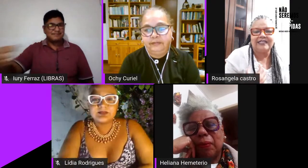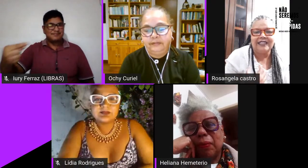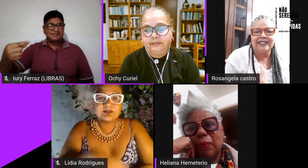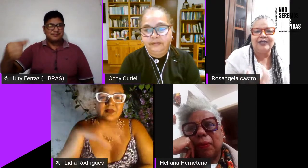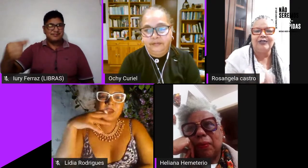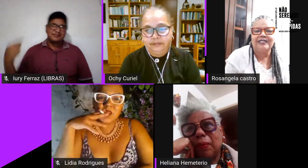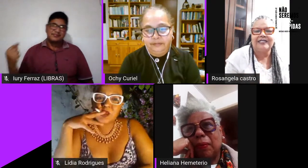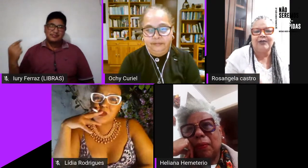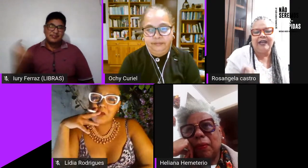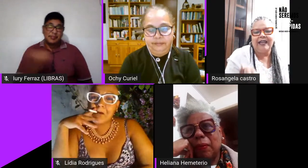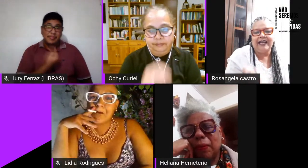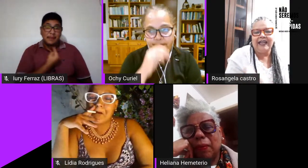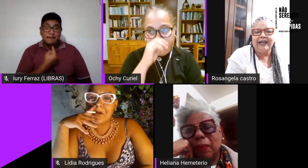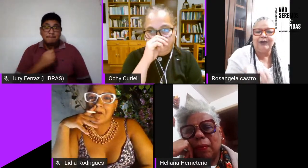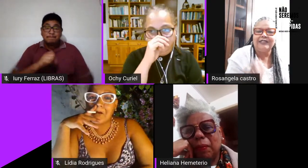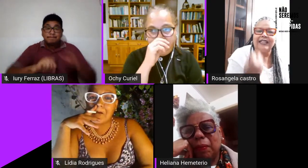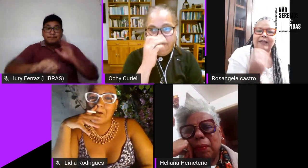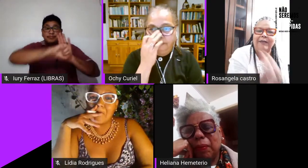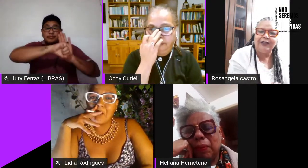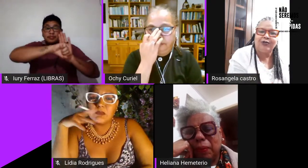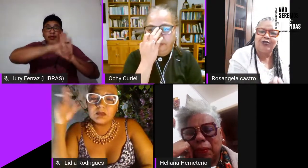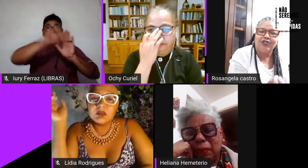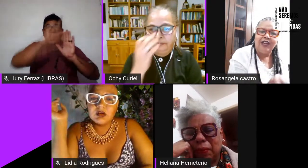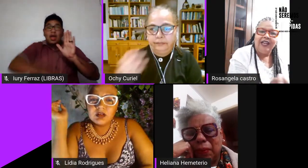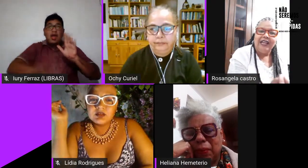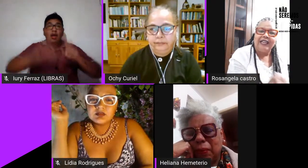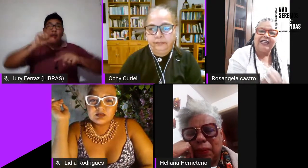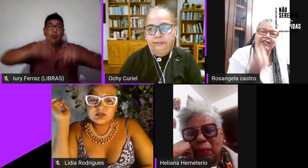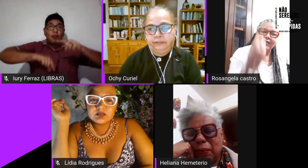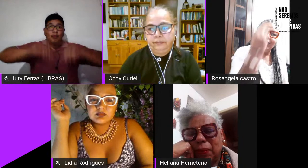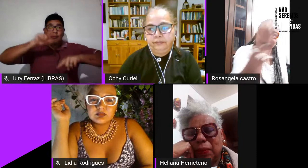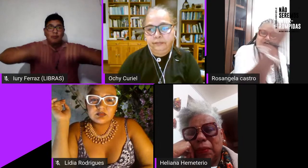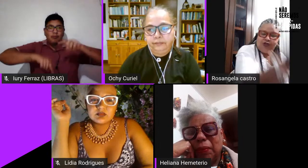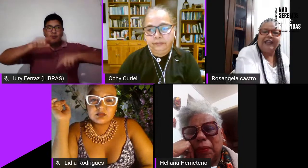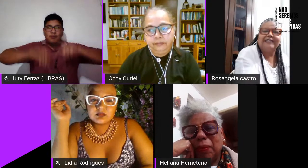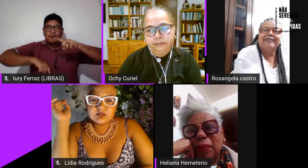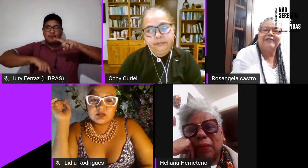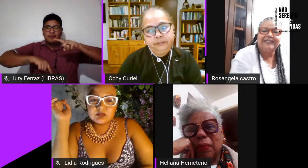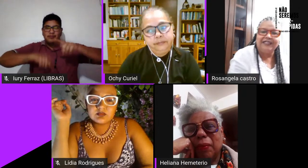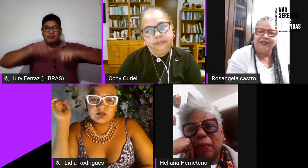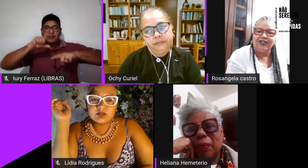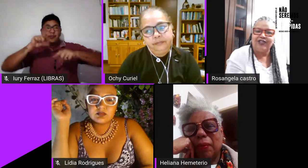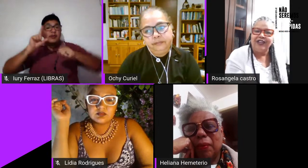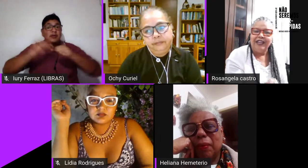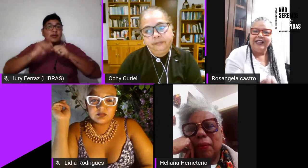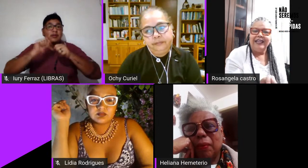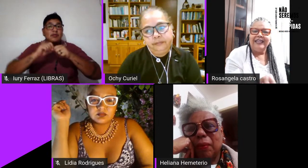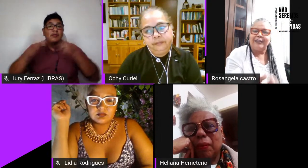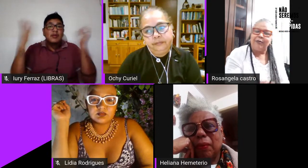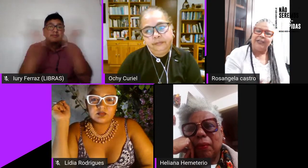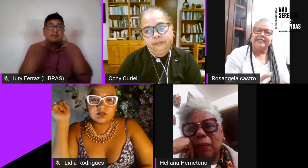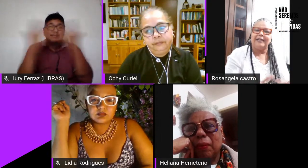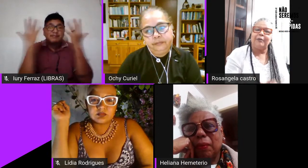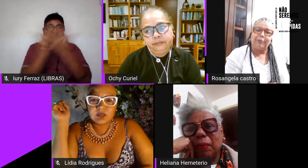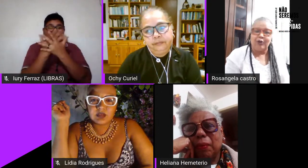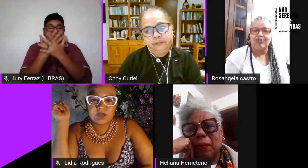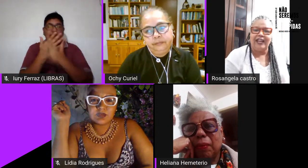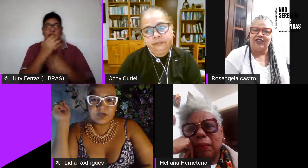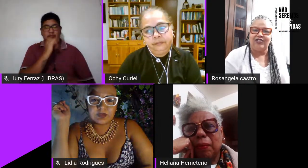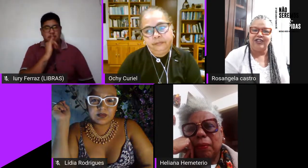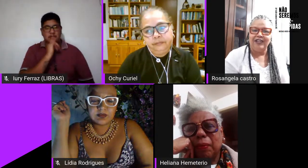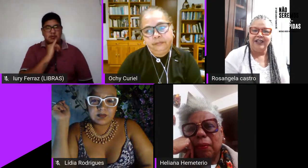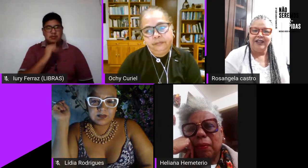nossos signos são os elementos que nos fazem visíveis então por exemplo